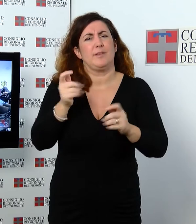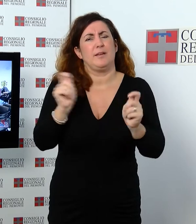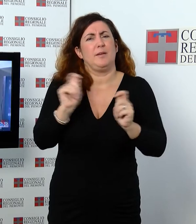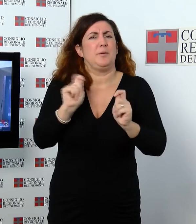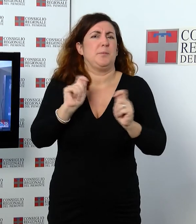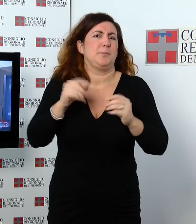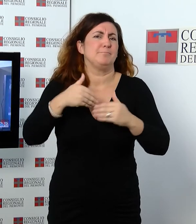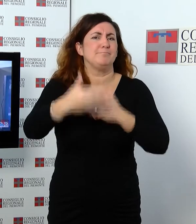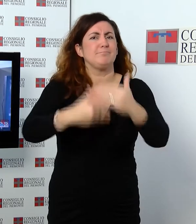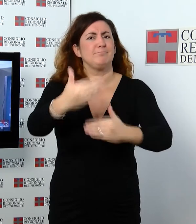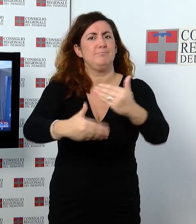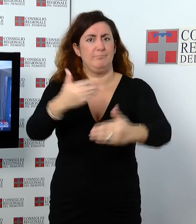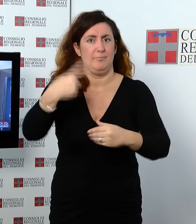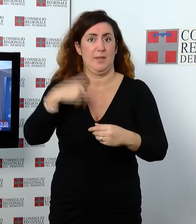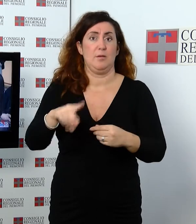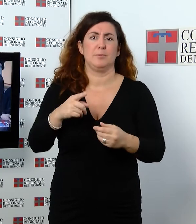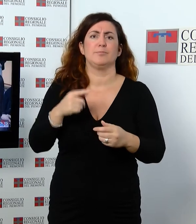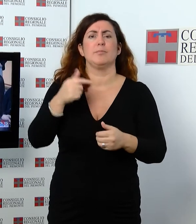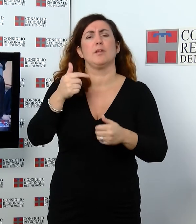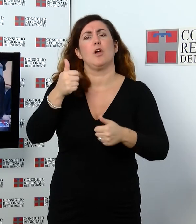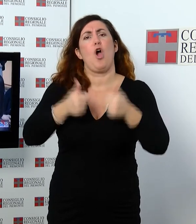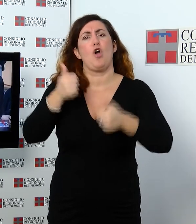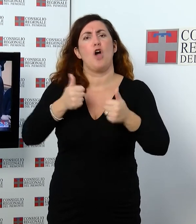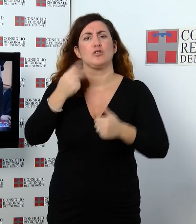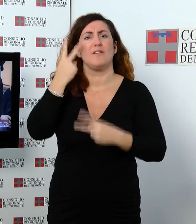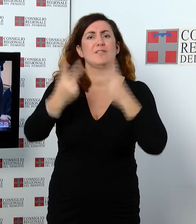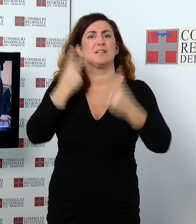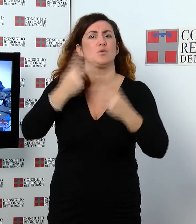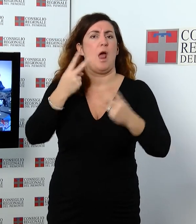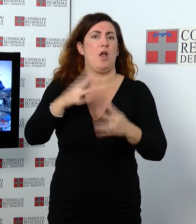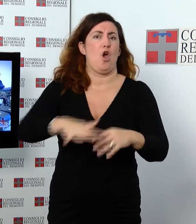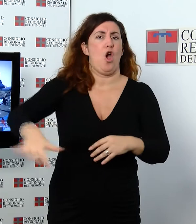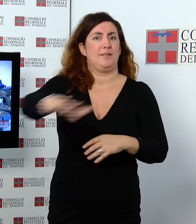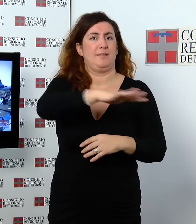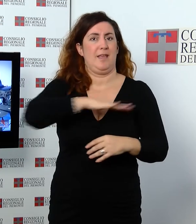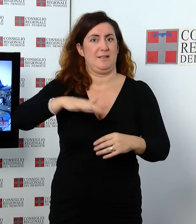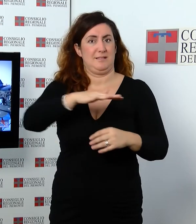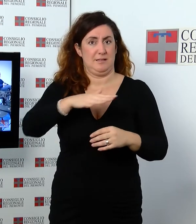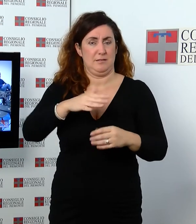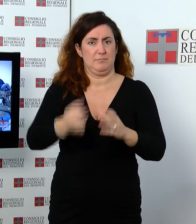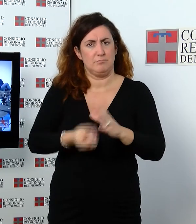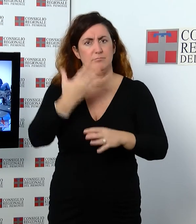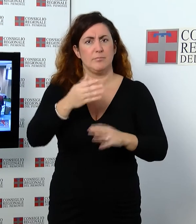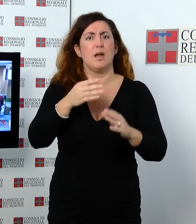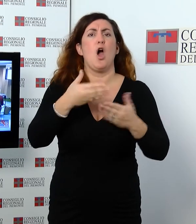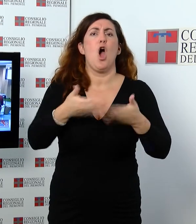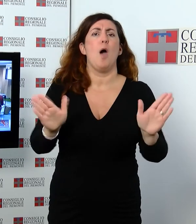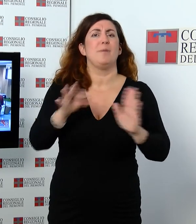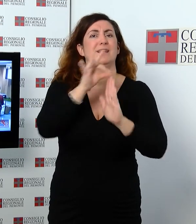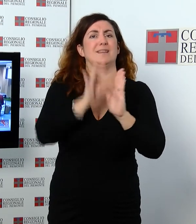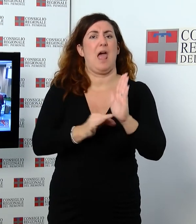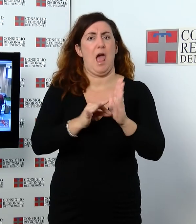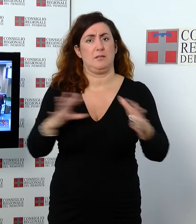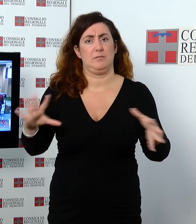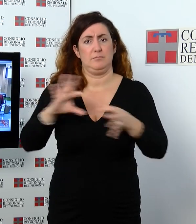Piemonte Visual Contest, concorso per la visualizzazione di open data realizzato dal Consiglio regionale con il consorzio Topics. Alla